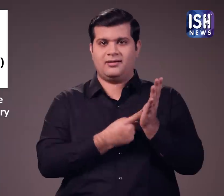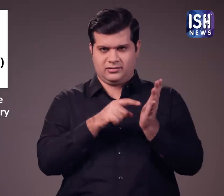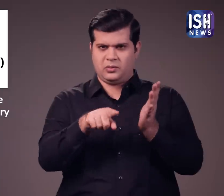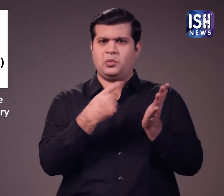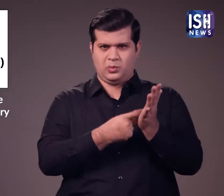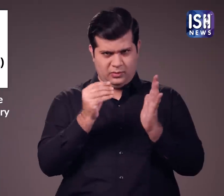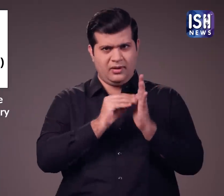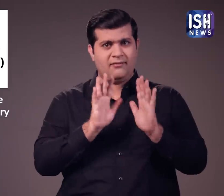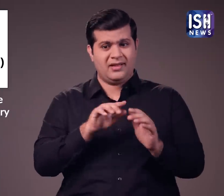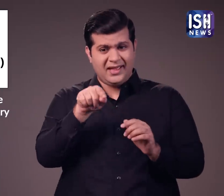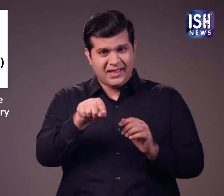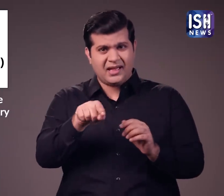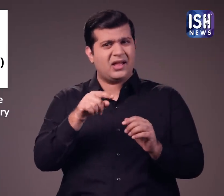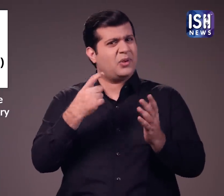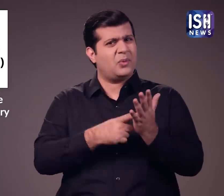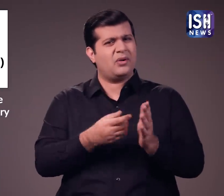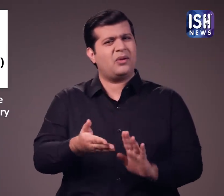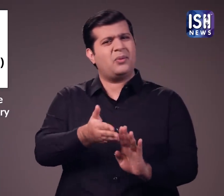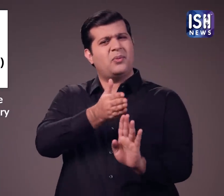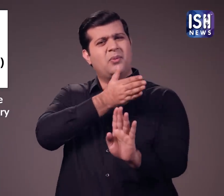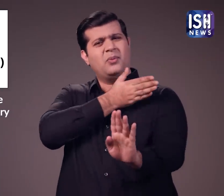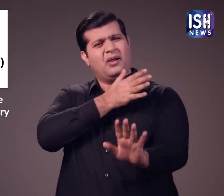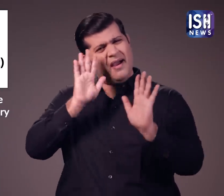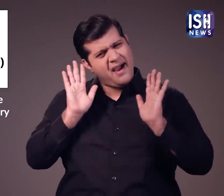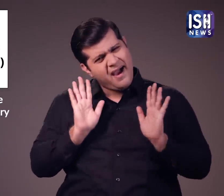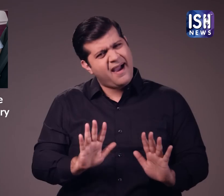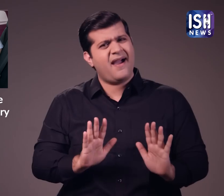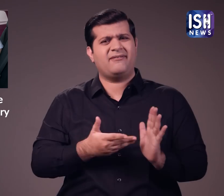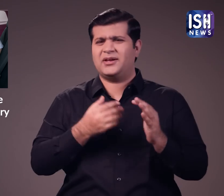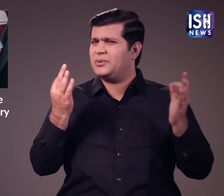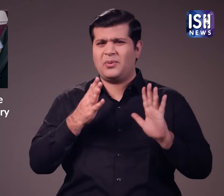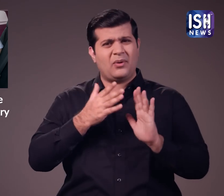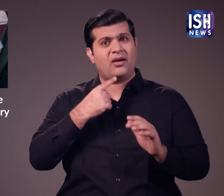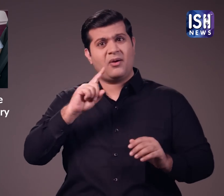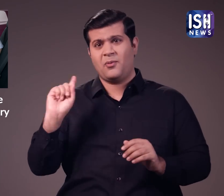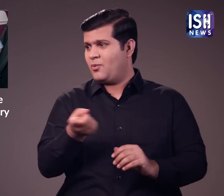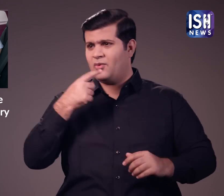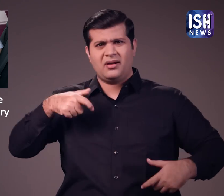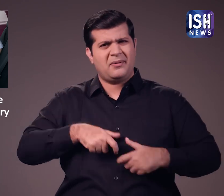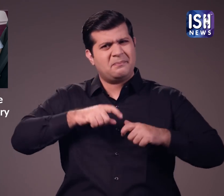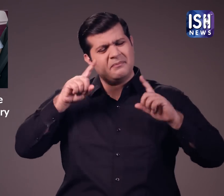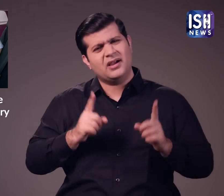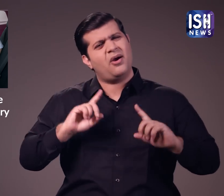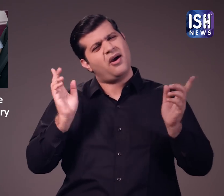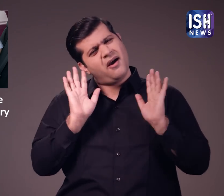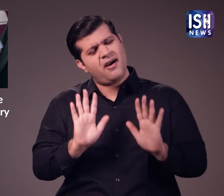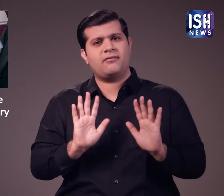वहिकल रूल्ज के तहट सीट बेल्ट पहनना सभी यात्रियों के लिए नियम हमेशा से रहा है